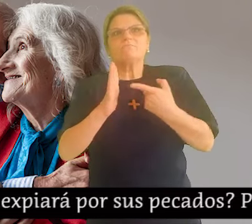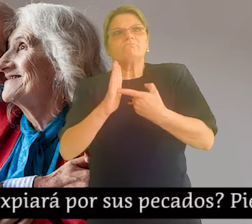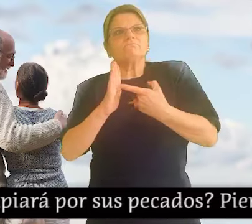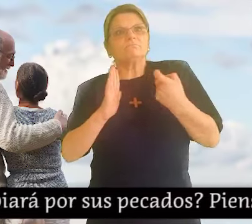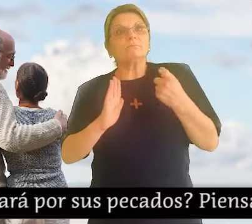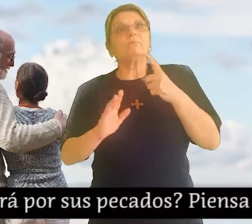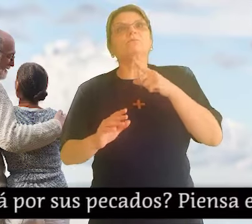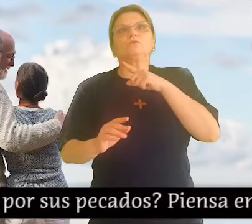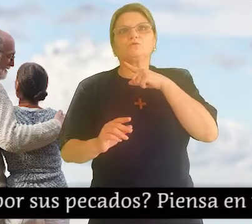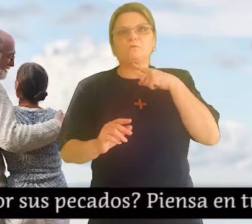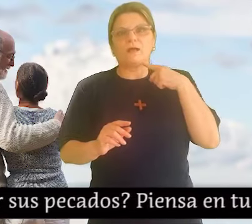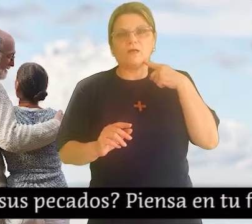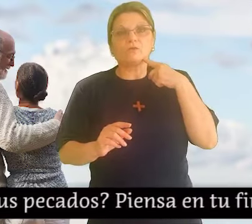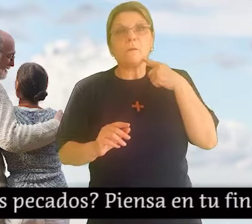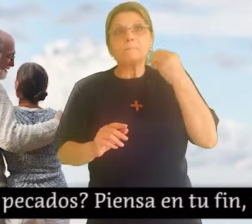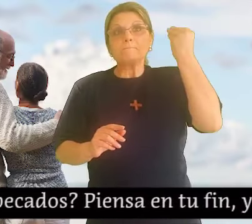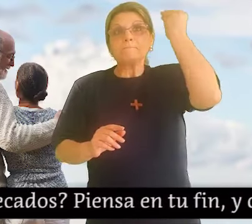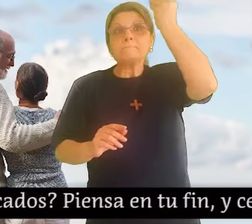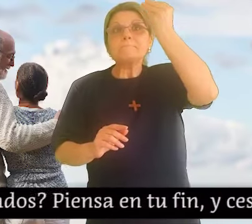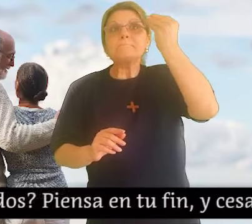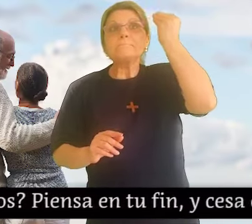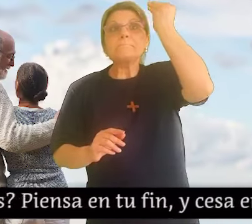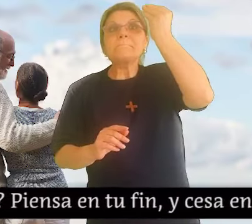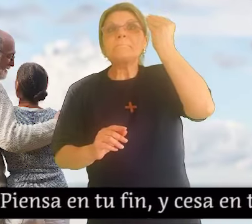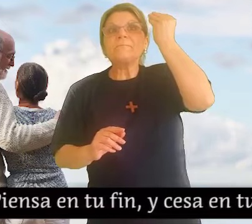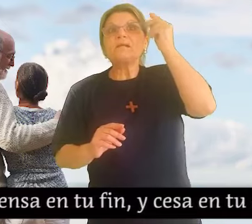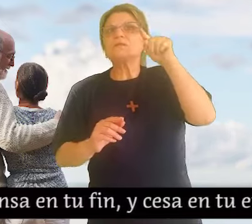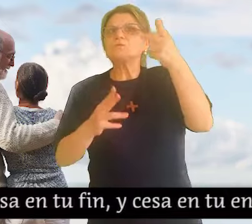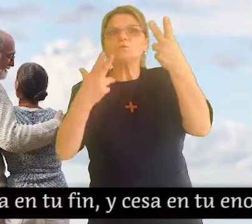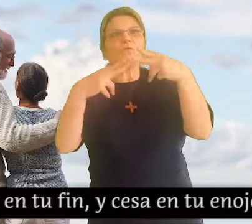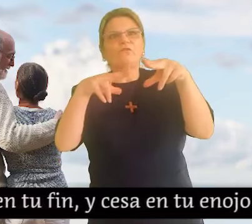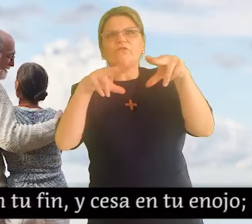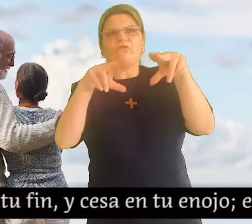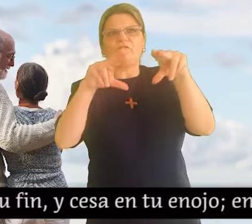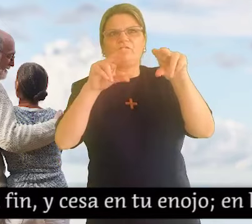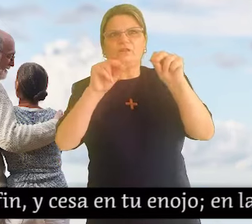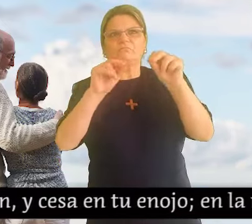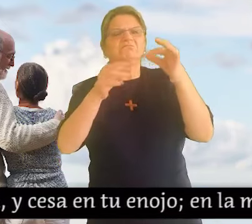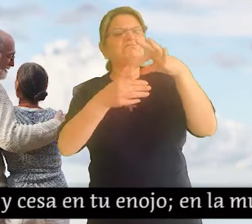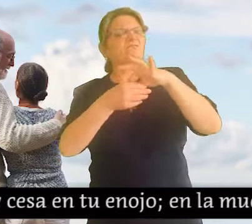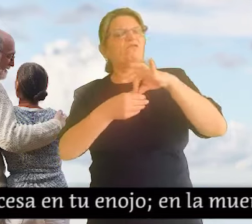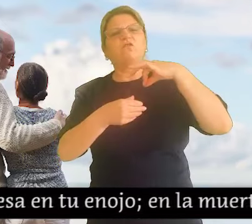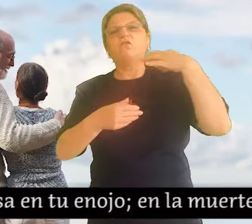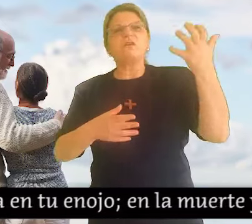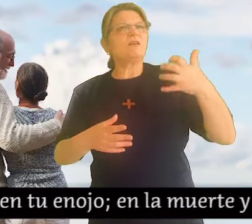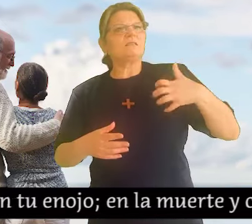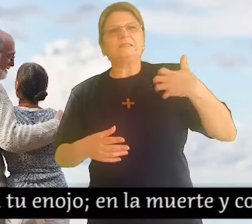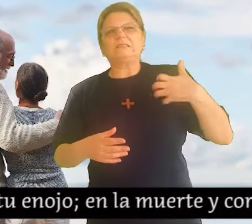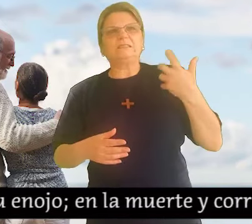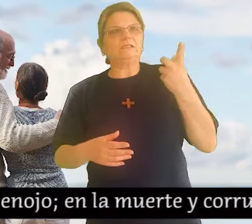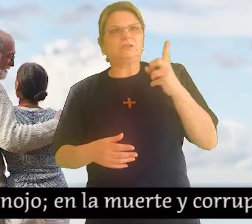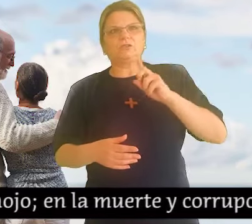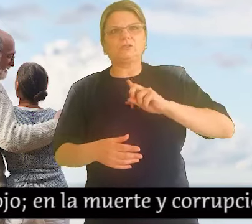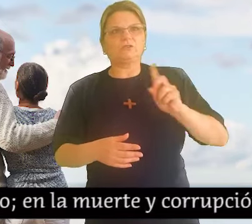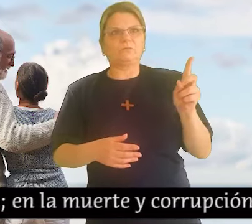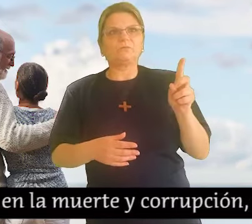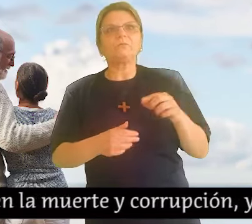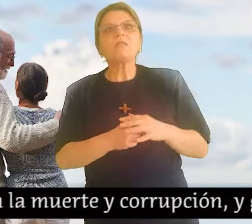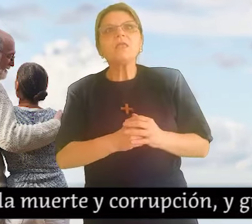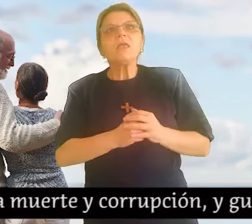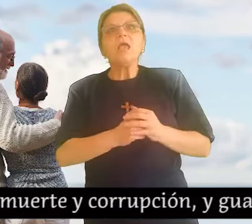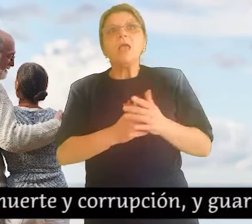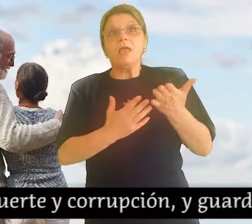Piensa en tu fin y cesa en tu enojo, en la muerte y corrupción y guarda los mandamientos.